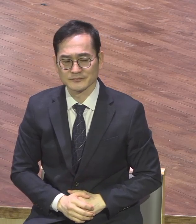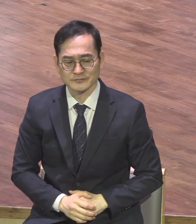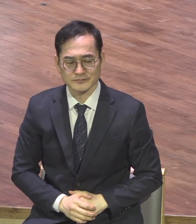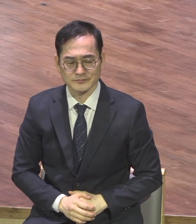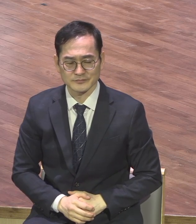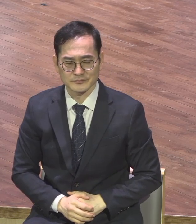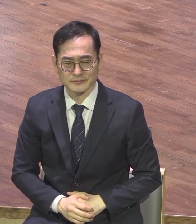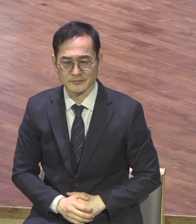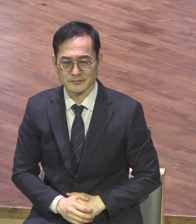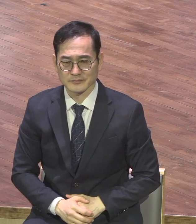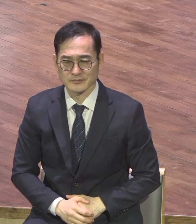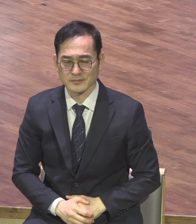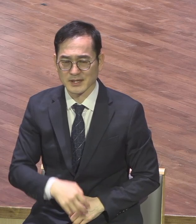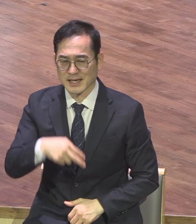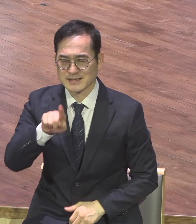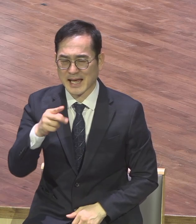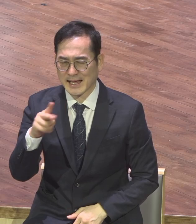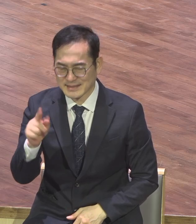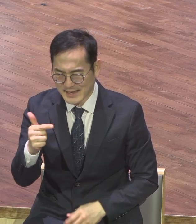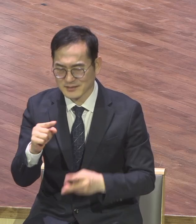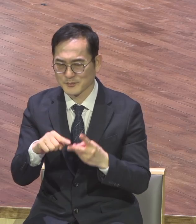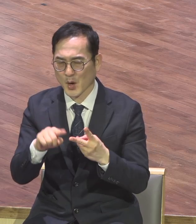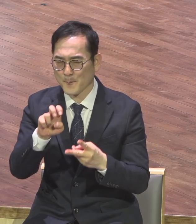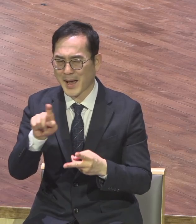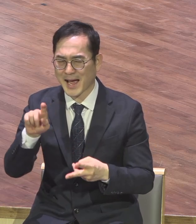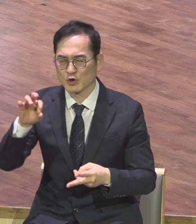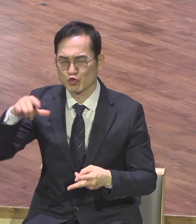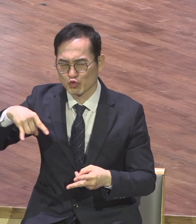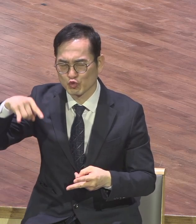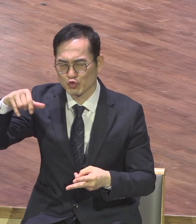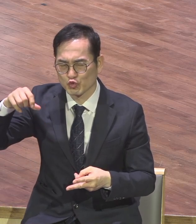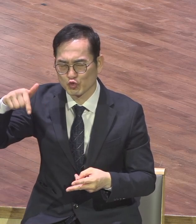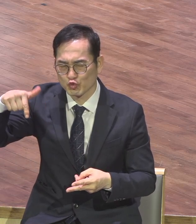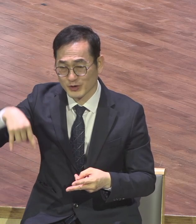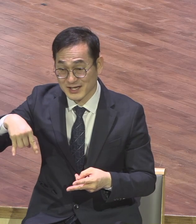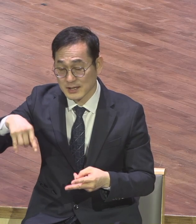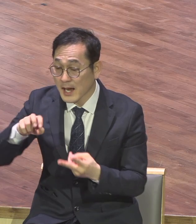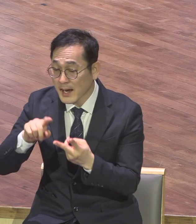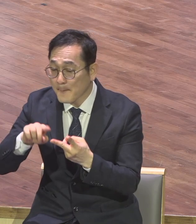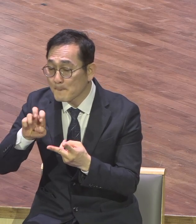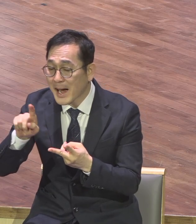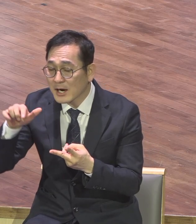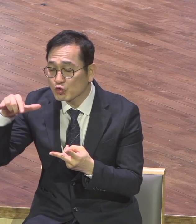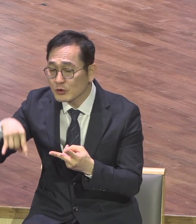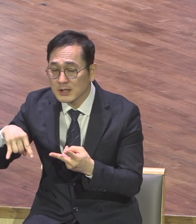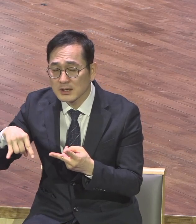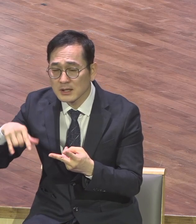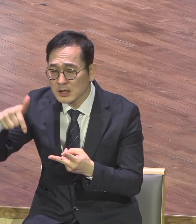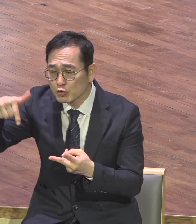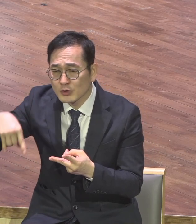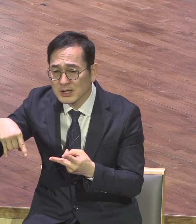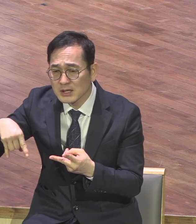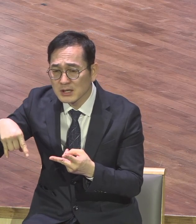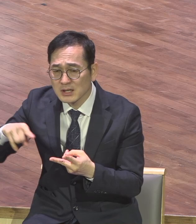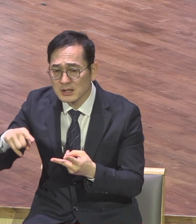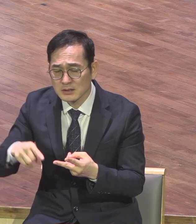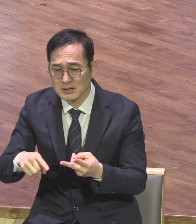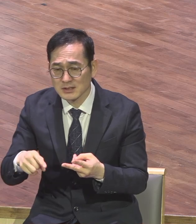마기라고도 하는 영적 존재가 있다 덕분에 마귀의 뜻이 뭐요 마귀 뜻 이간자 하나님과